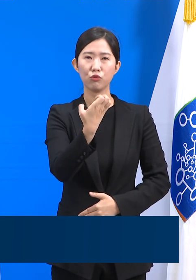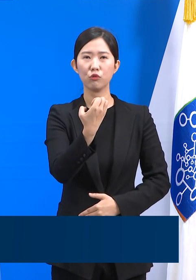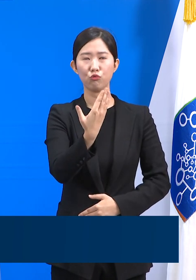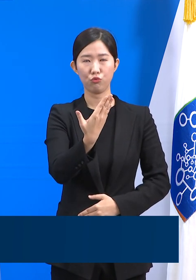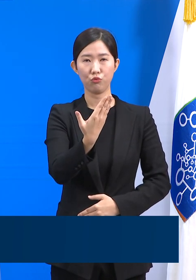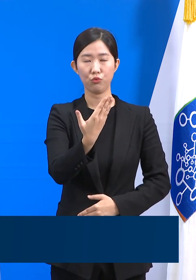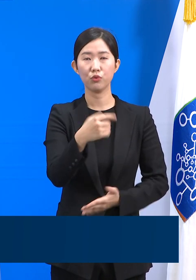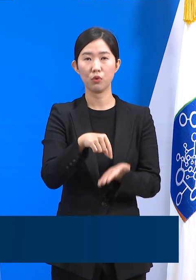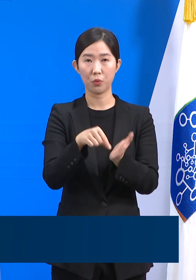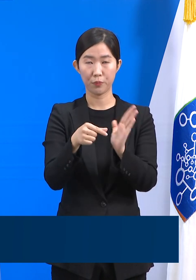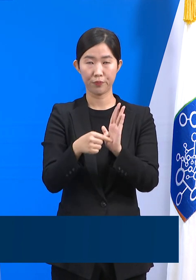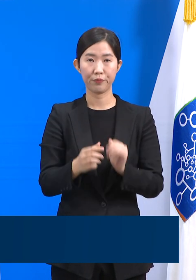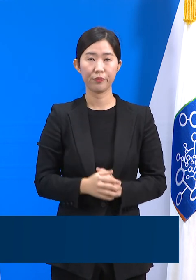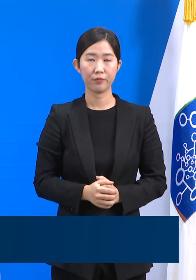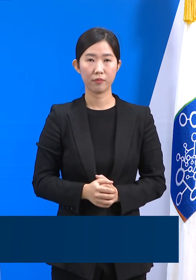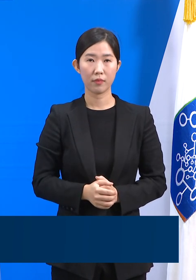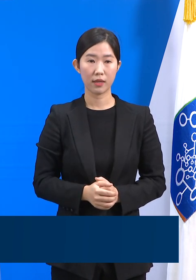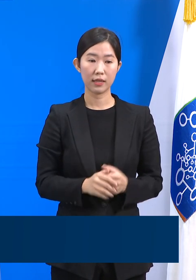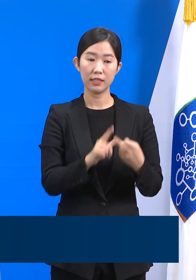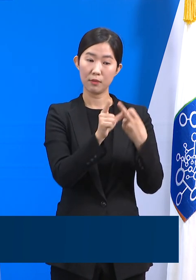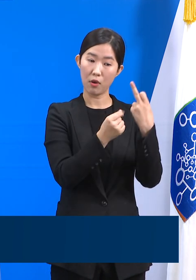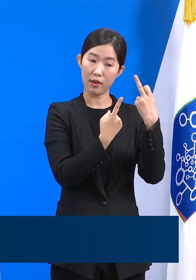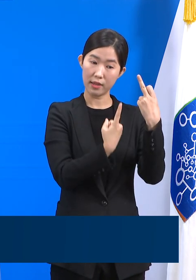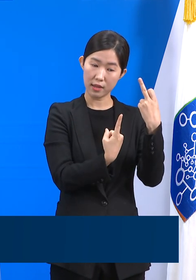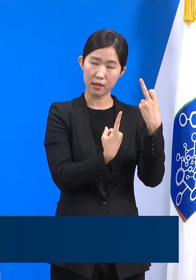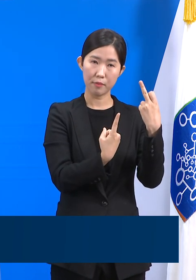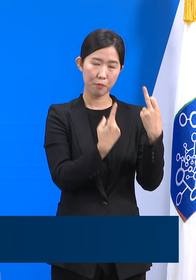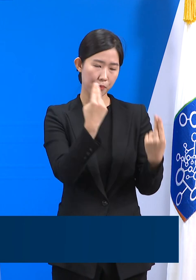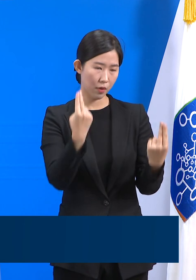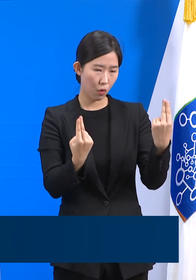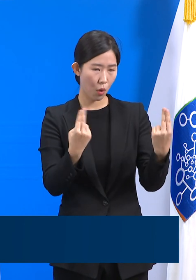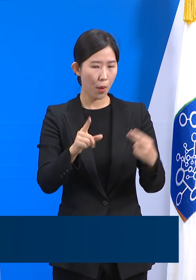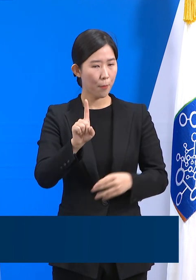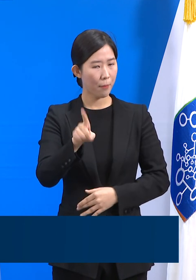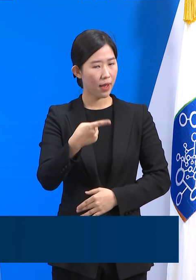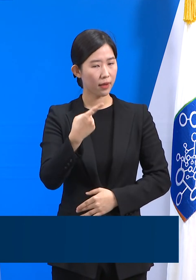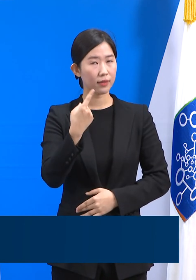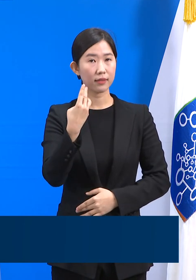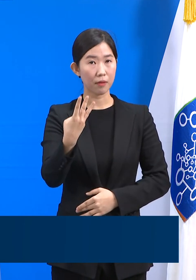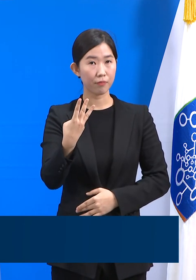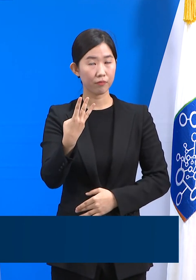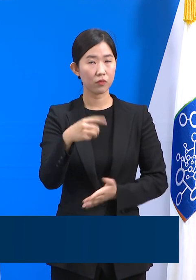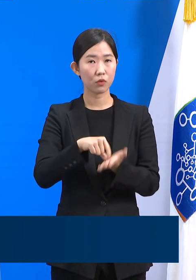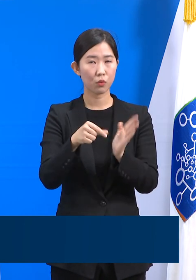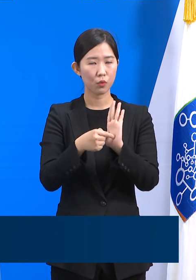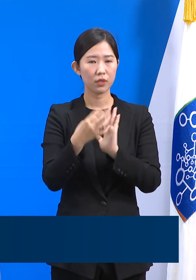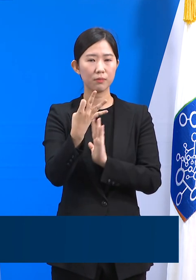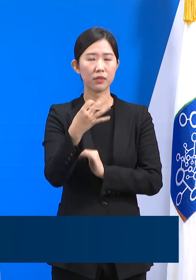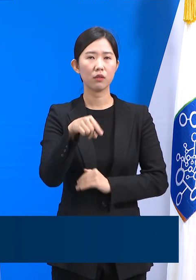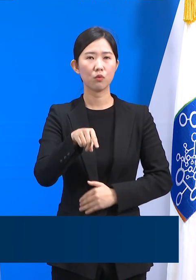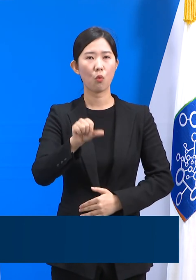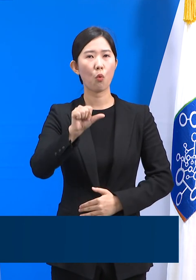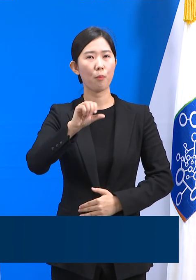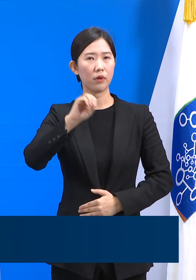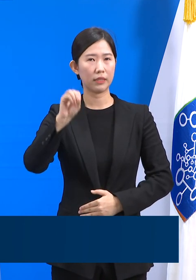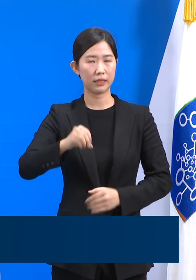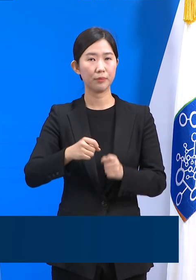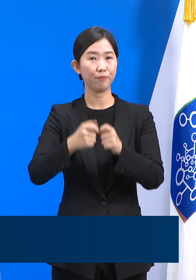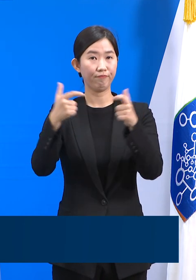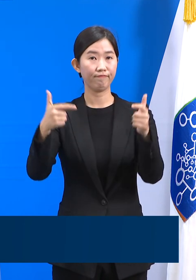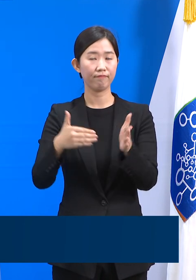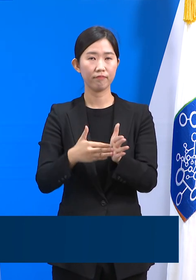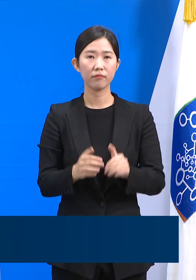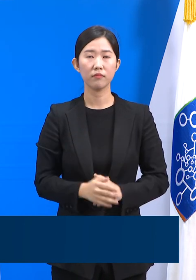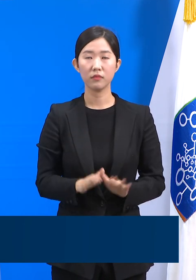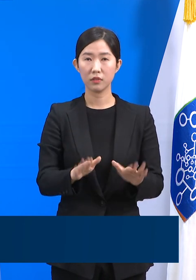12월 1일과 대비했을 때 103개, 14.5% 증가한 숫자입니다. 현재